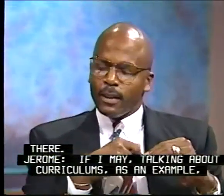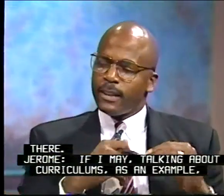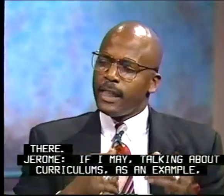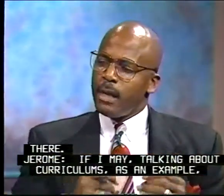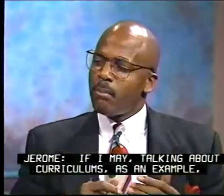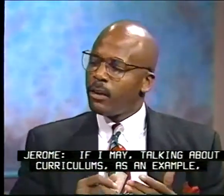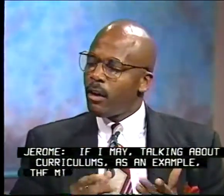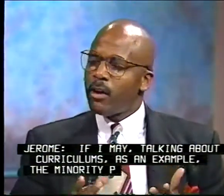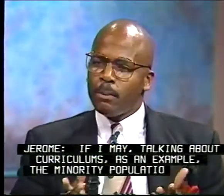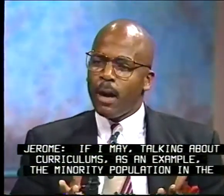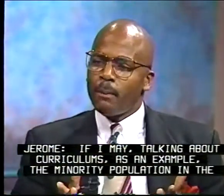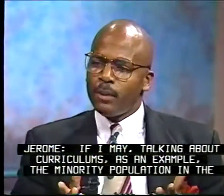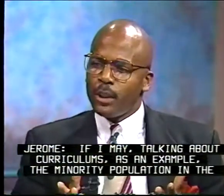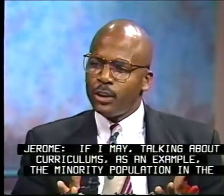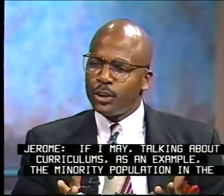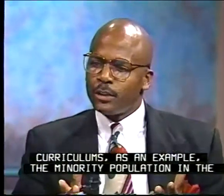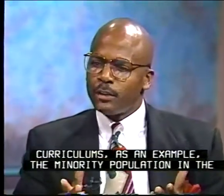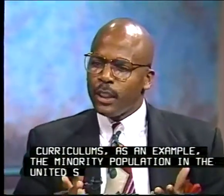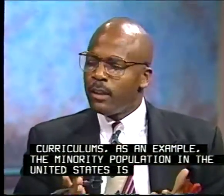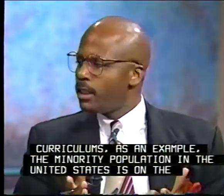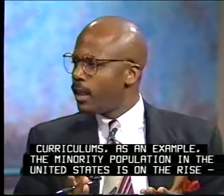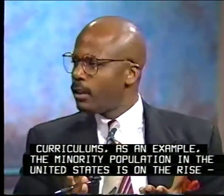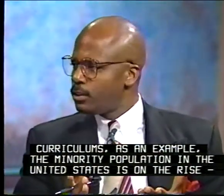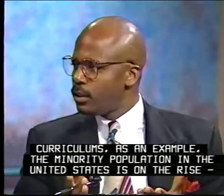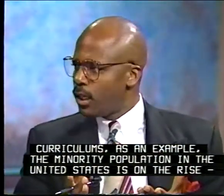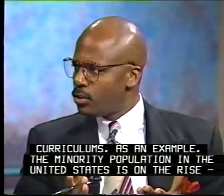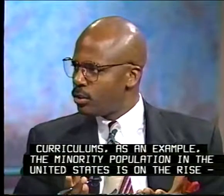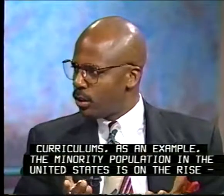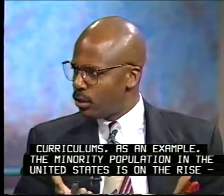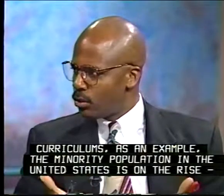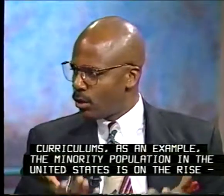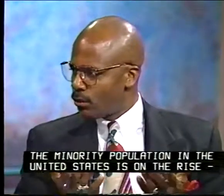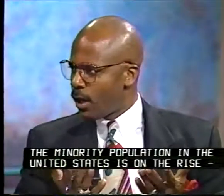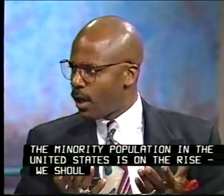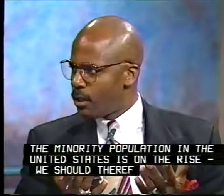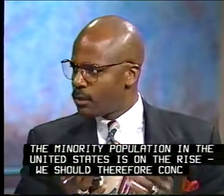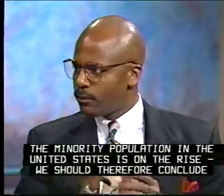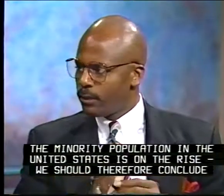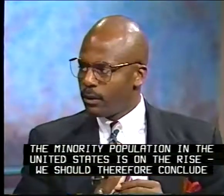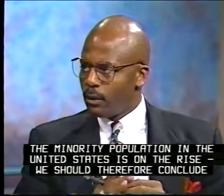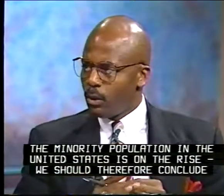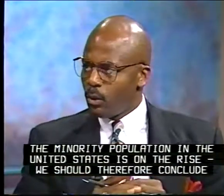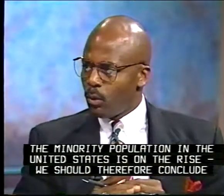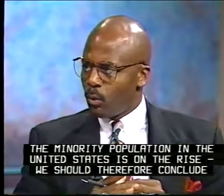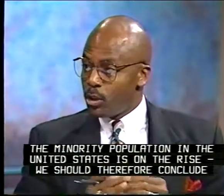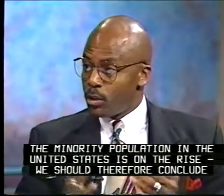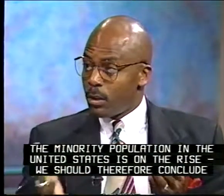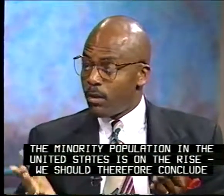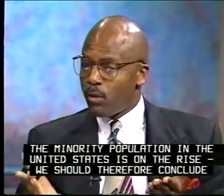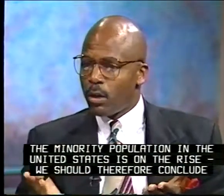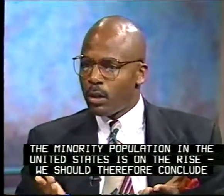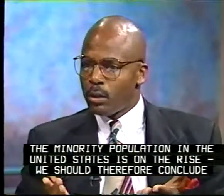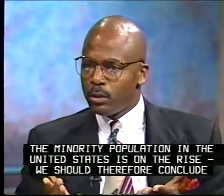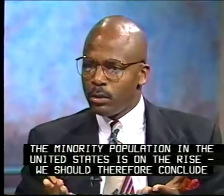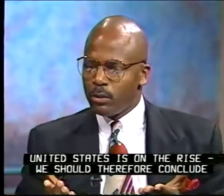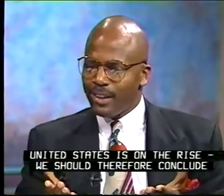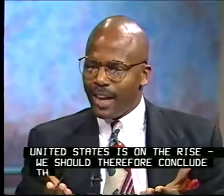the minority population in the United States is on the rise. We should therefore conclude that